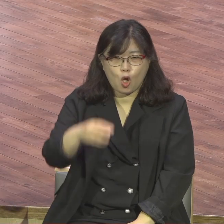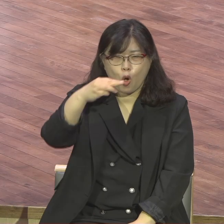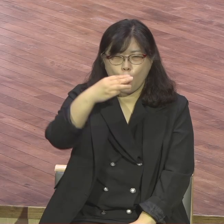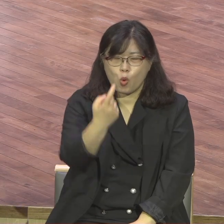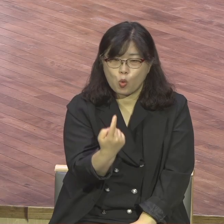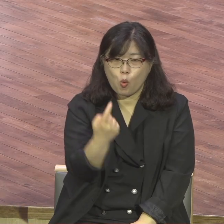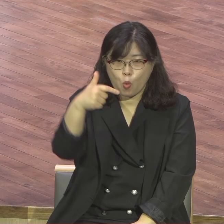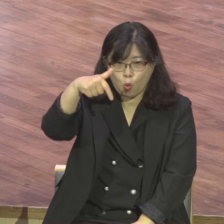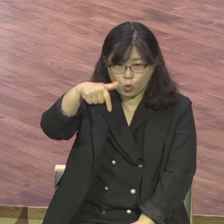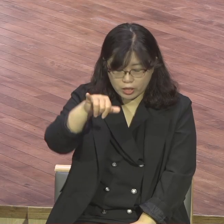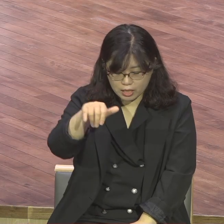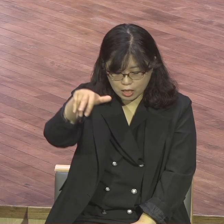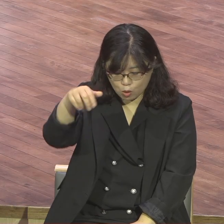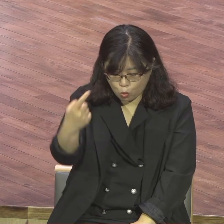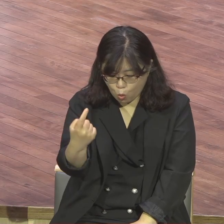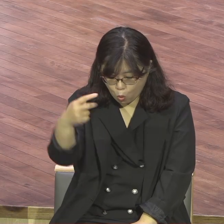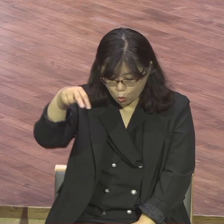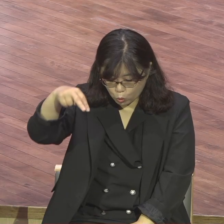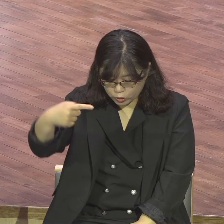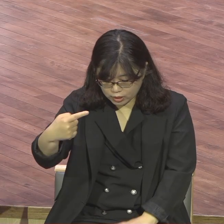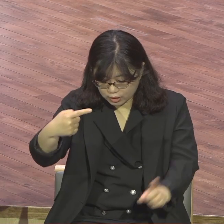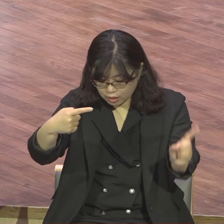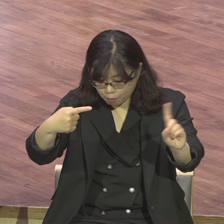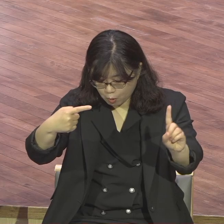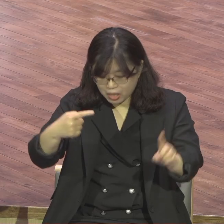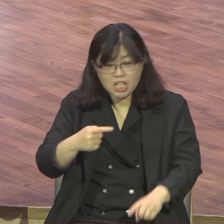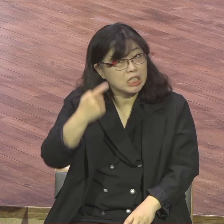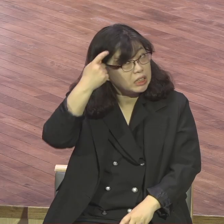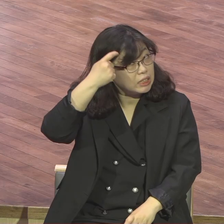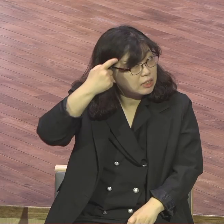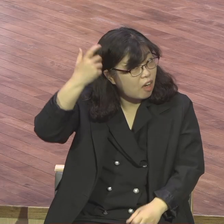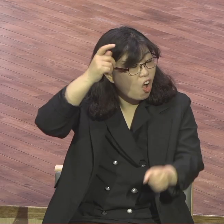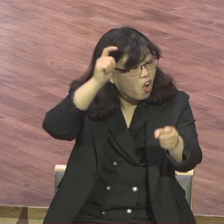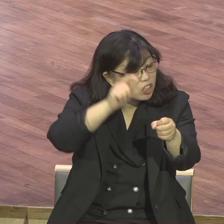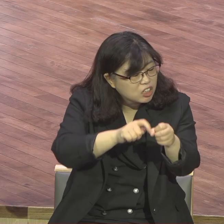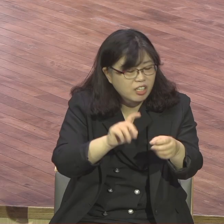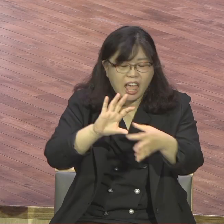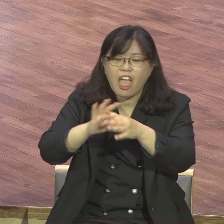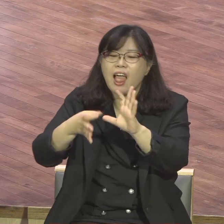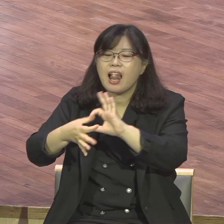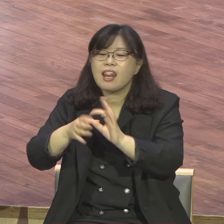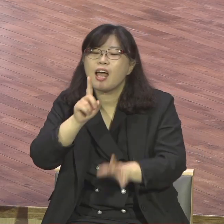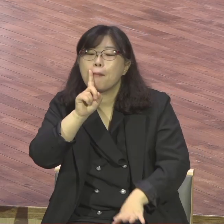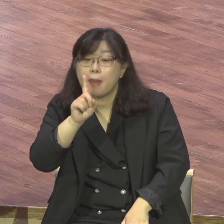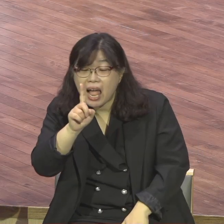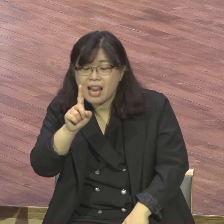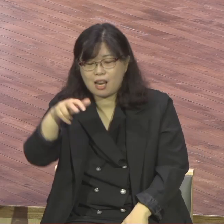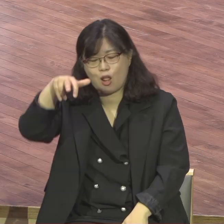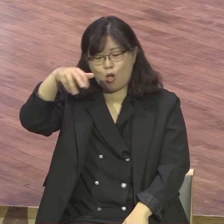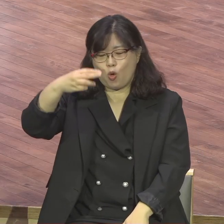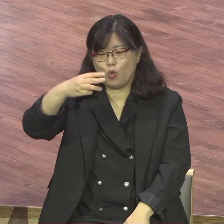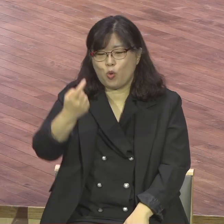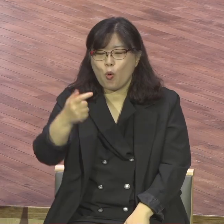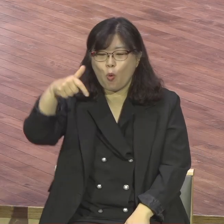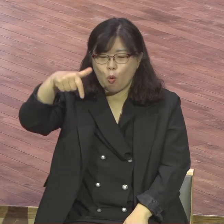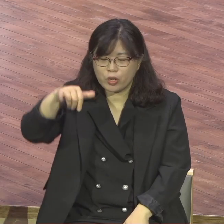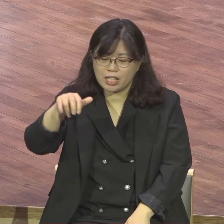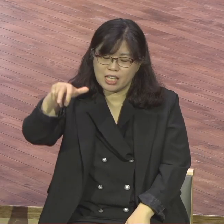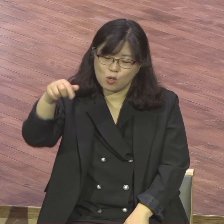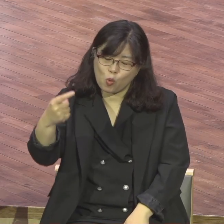뜻이에요 무엇이 그러면 합리적이고 합동한 것인가 하나님이 베푸신